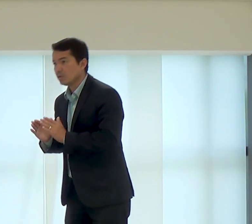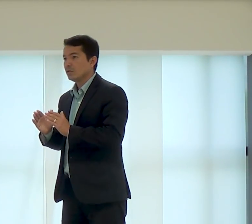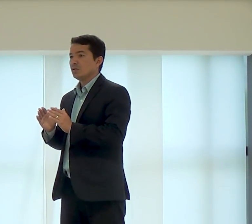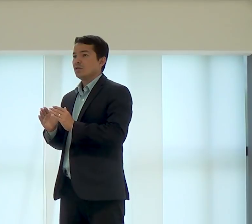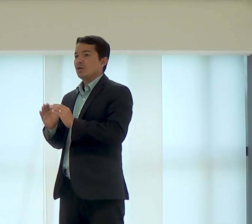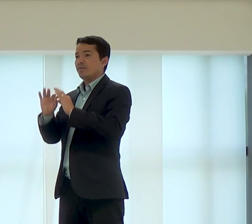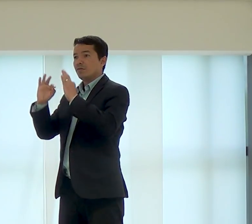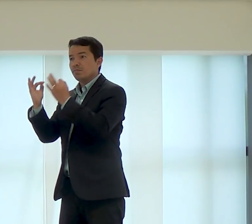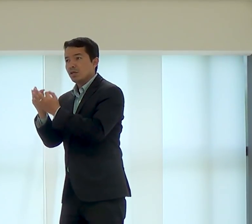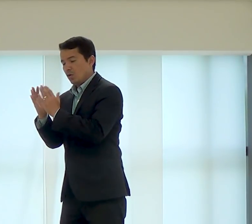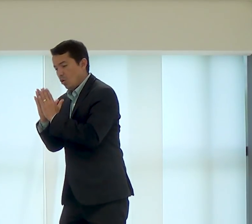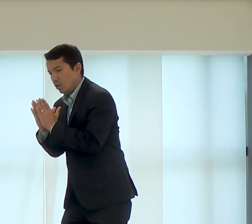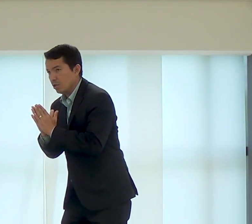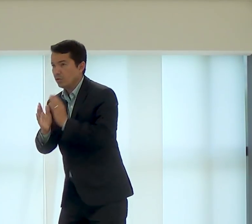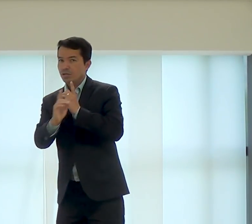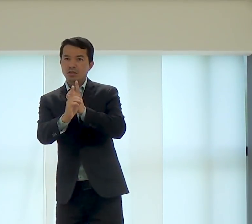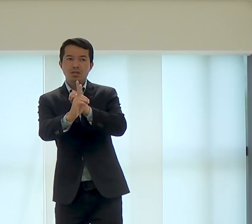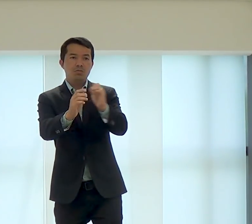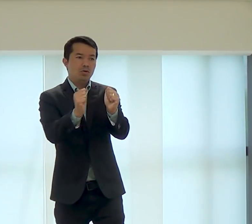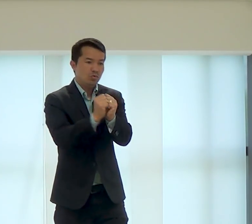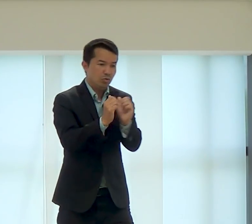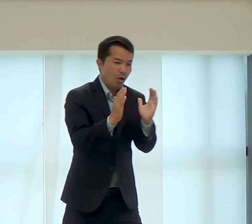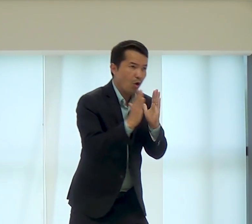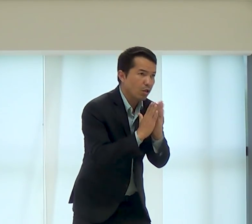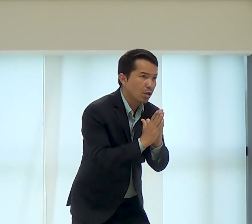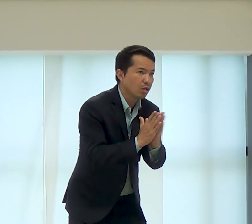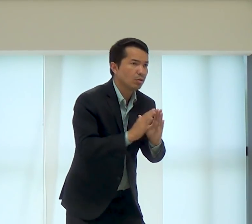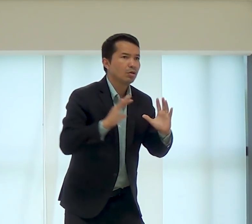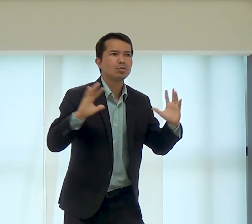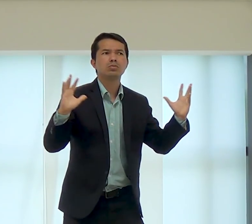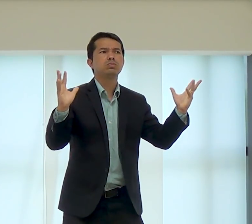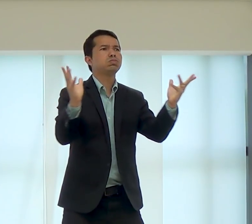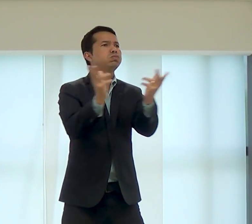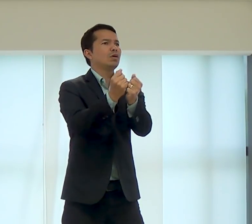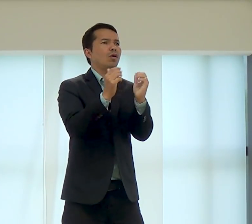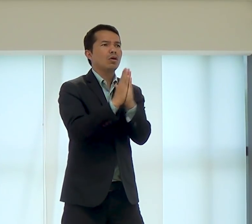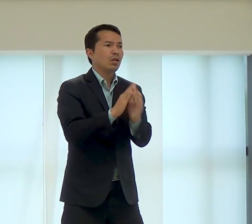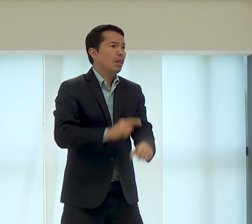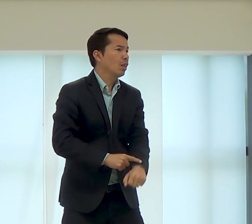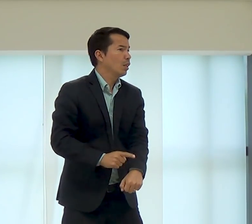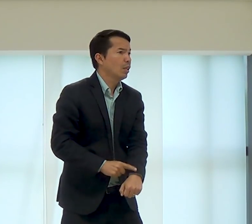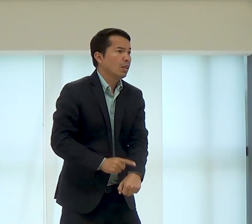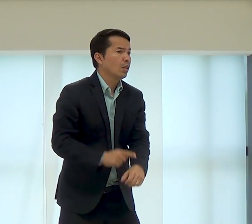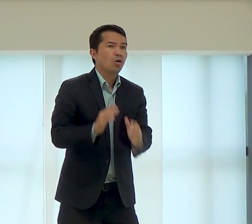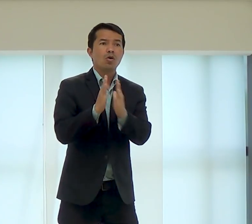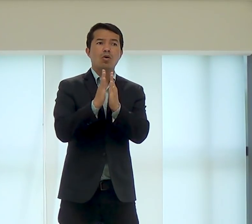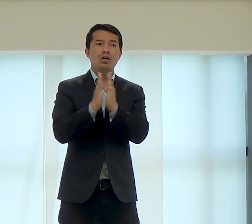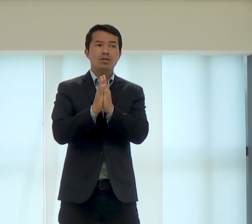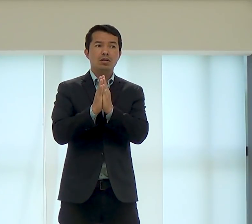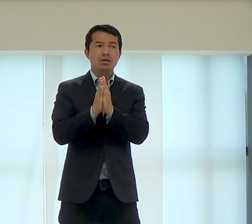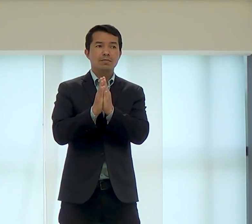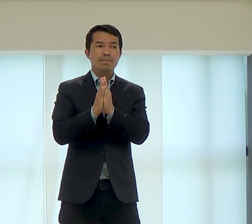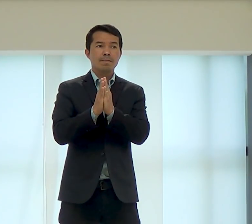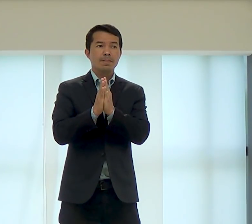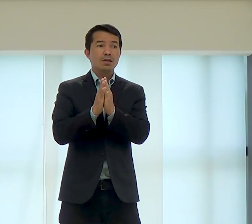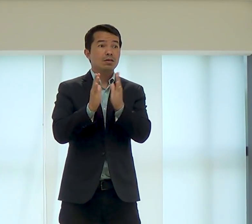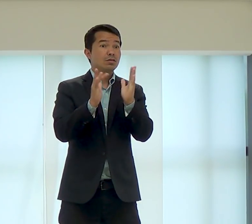particular, ele orava com sua família, orava com os discípulos, sempre, todo o tempo, Jesus